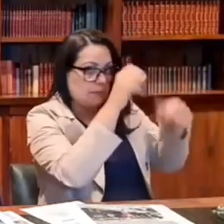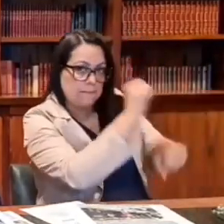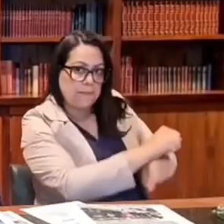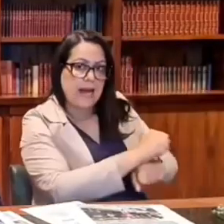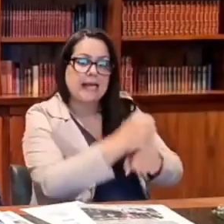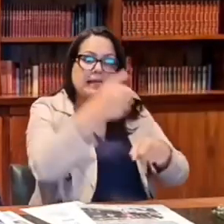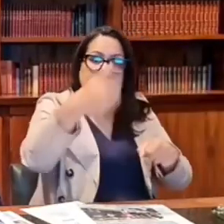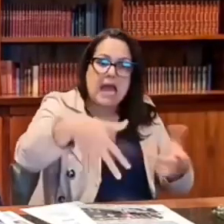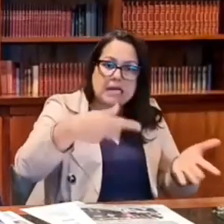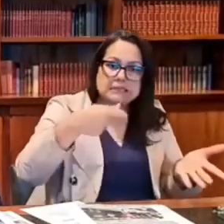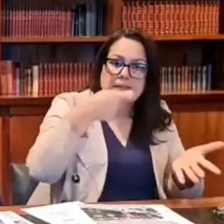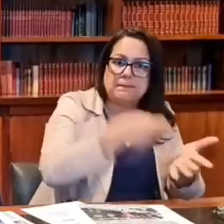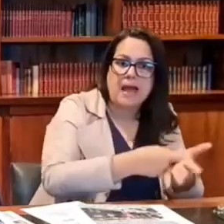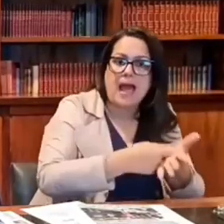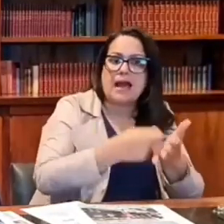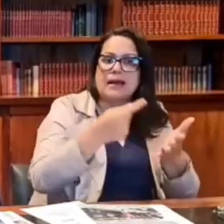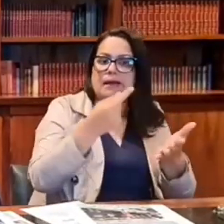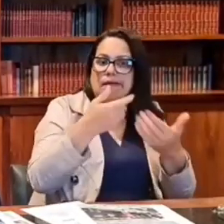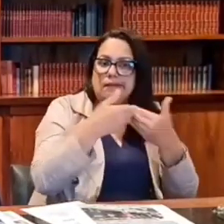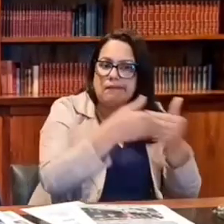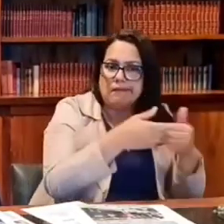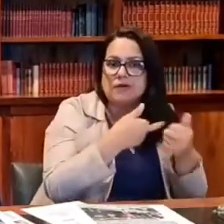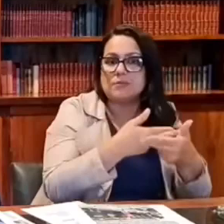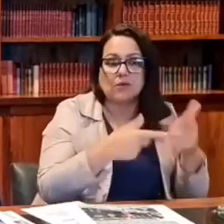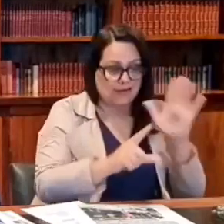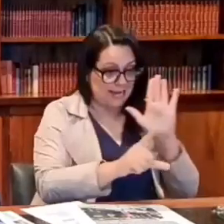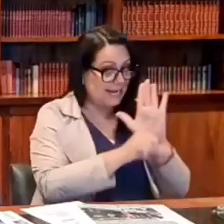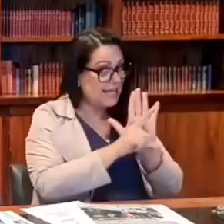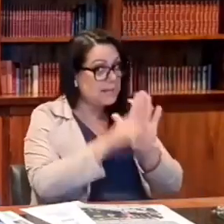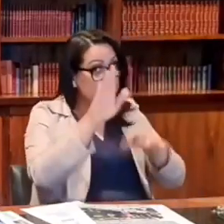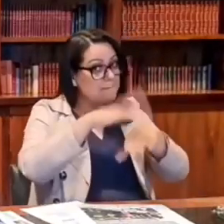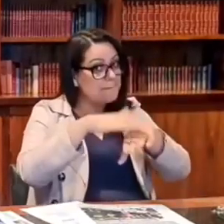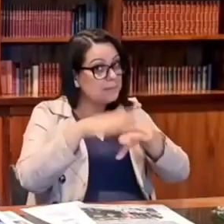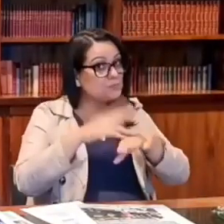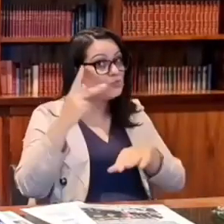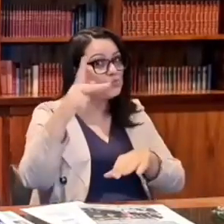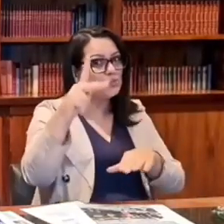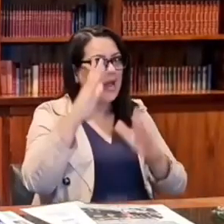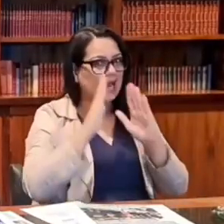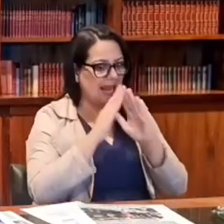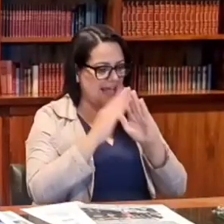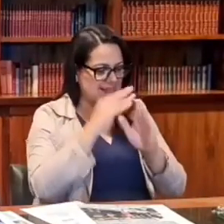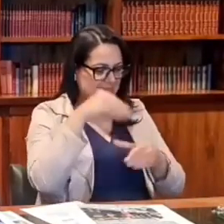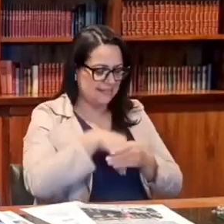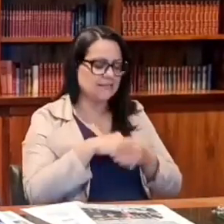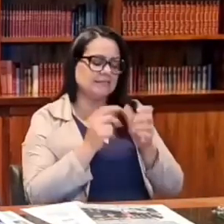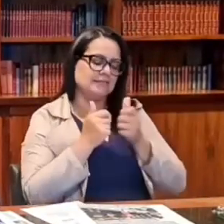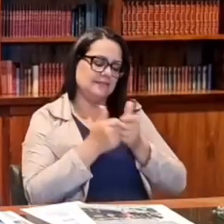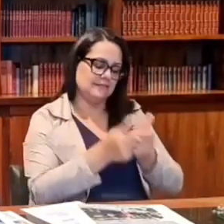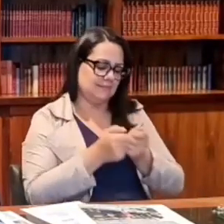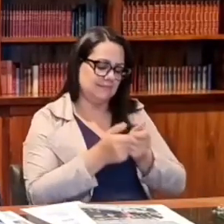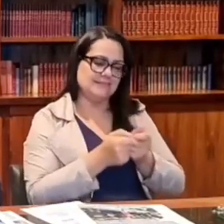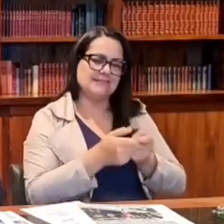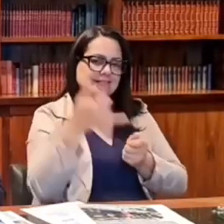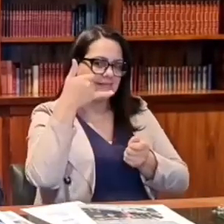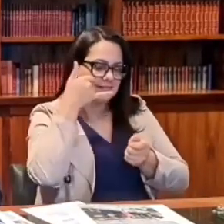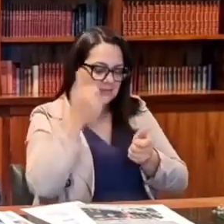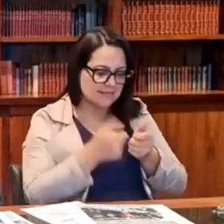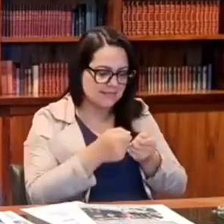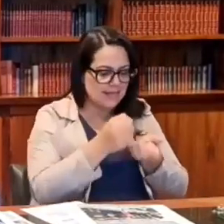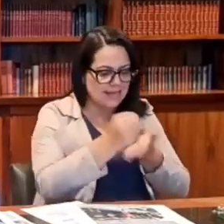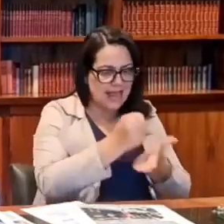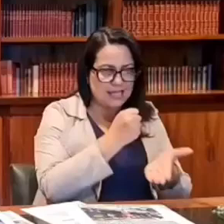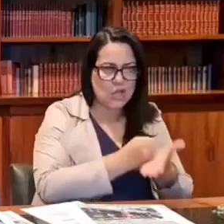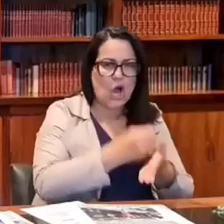com passagem de ônibus. Com essa lei, de dentro da sua casa, ela vai conseguir fazer todo o processo cartorial de